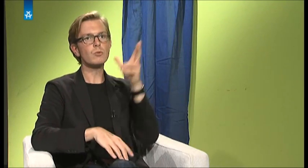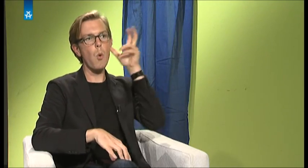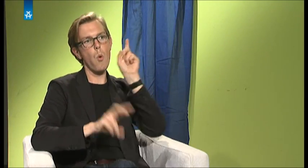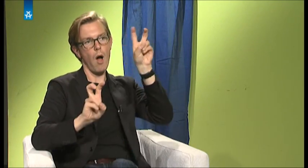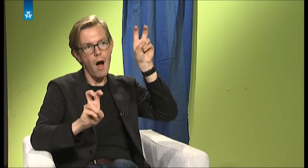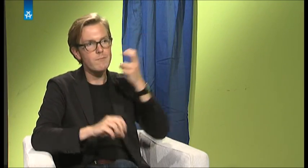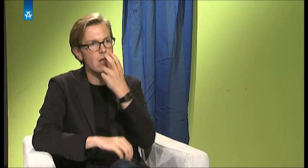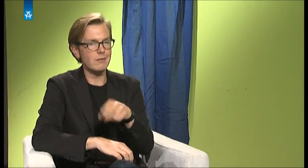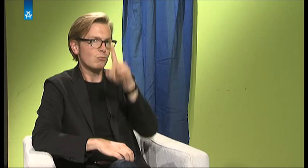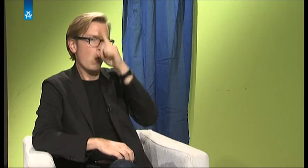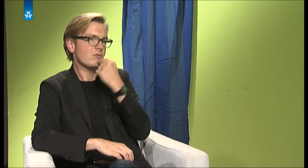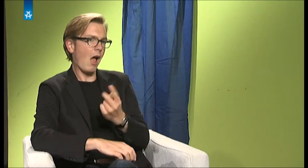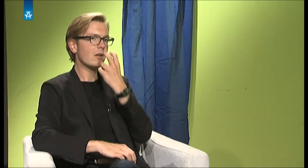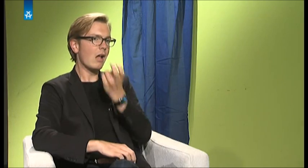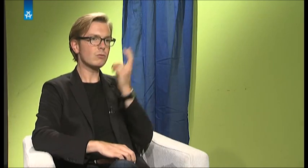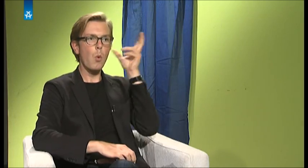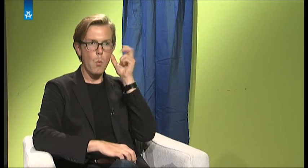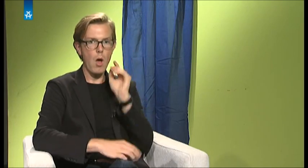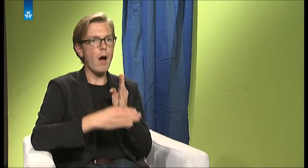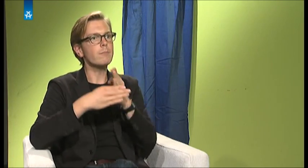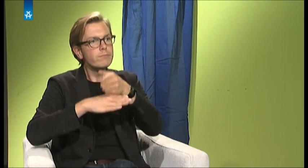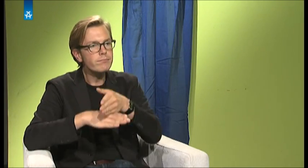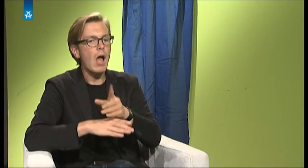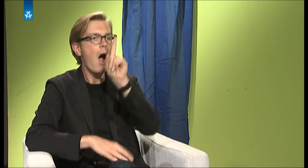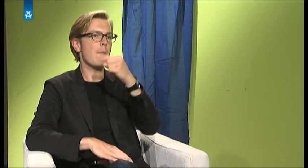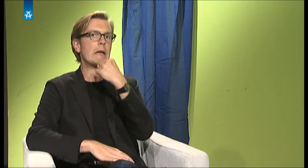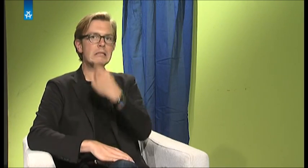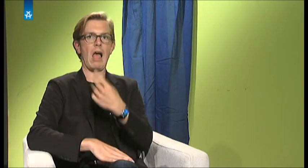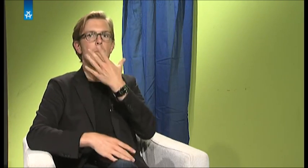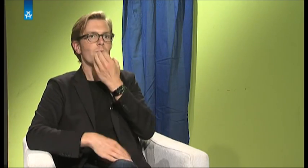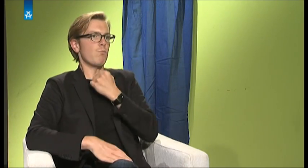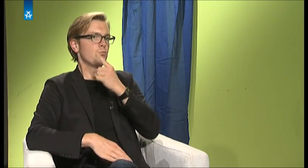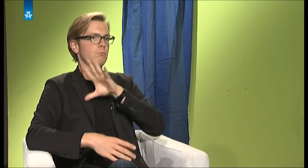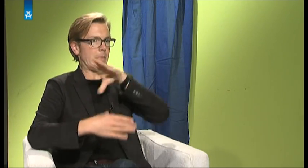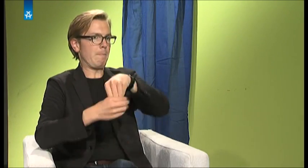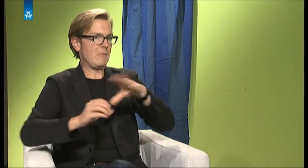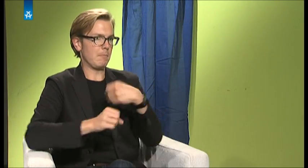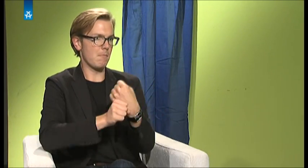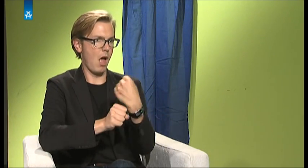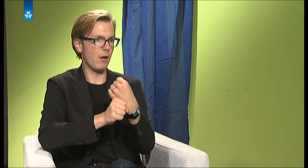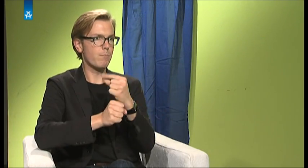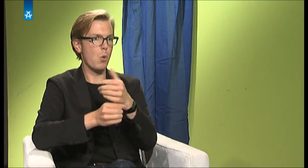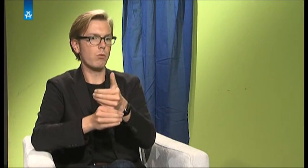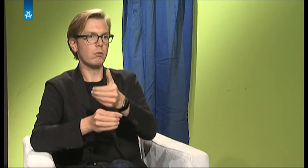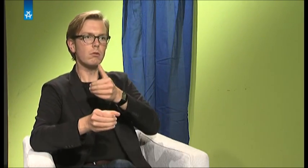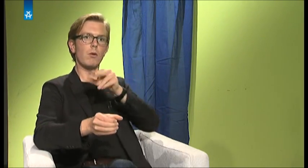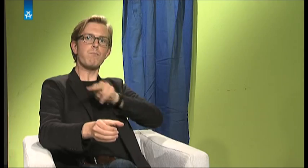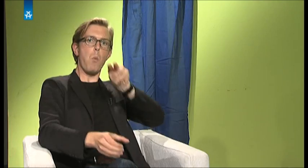Gasthörer bezeichnet. Das war meine Aufgabe. Aber es war jetzt nicht so, dass ich nicht mitmachen durfte, sondern es war schon so, dass sie wollten, dass ich mitmache. Und